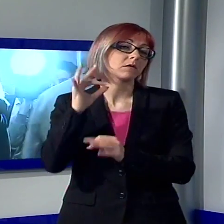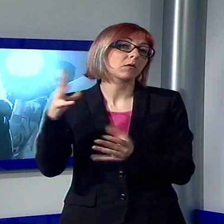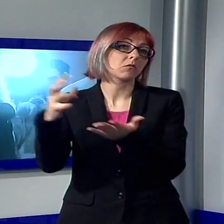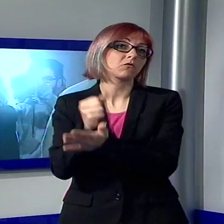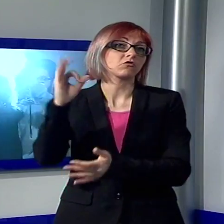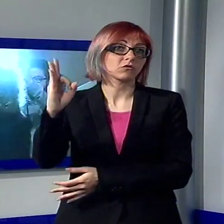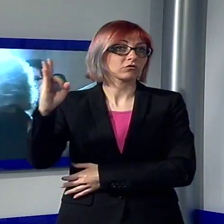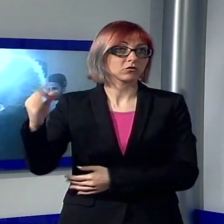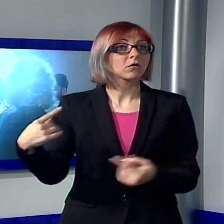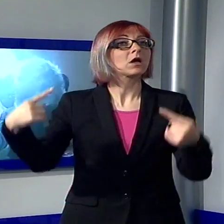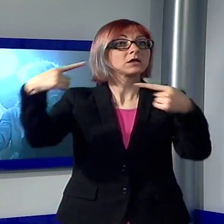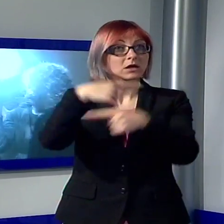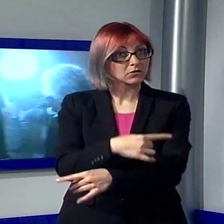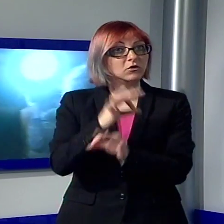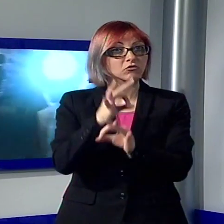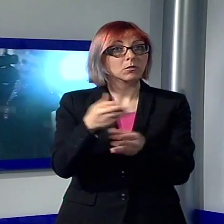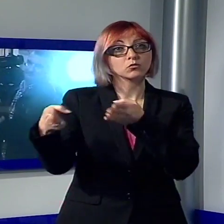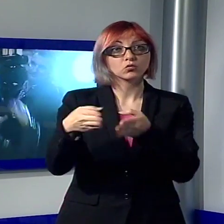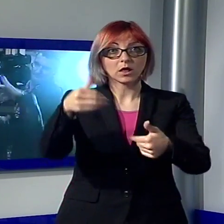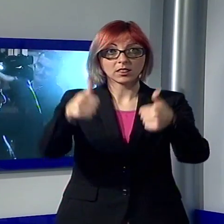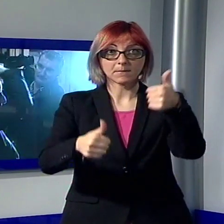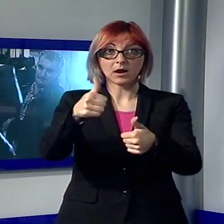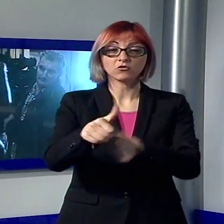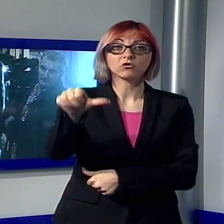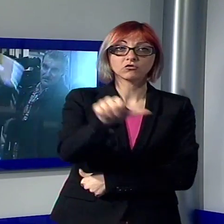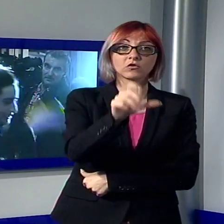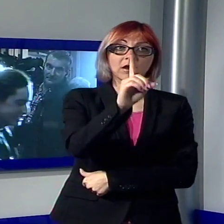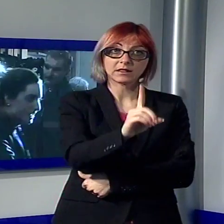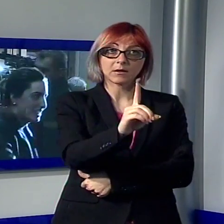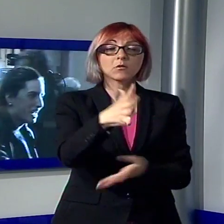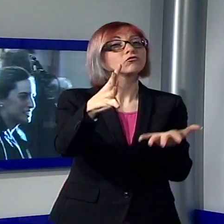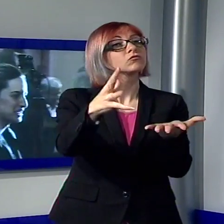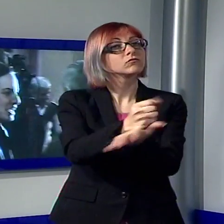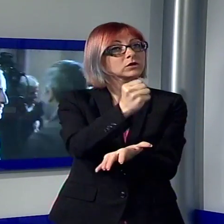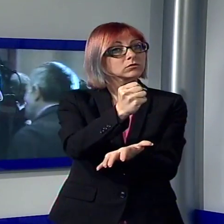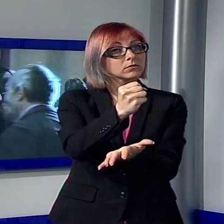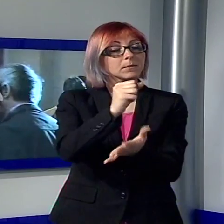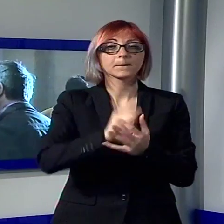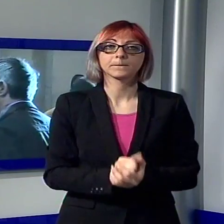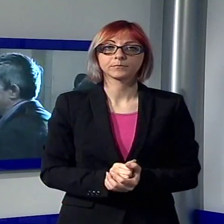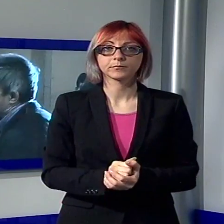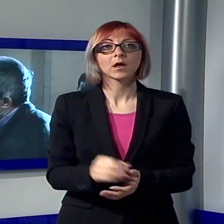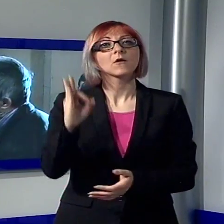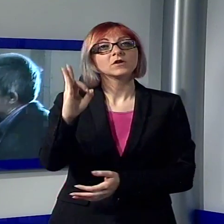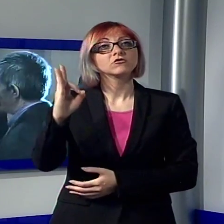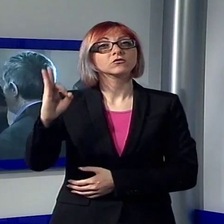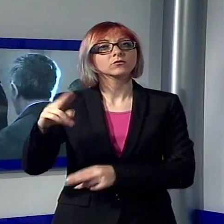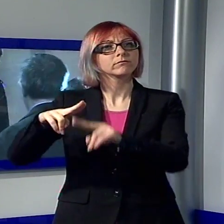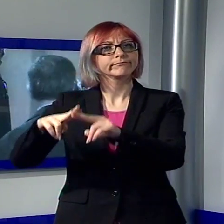punti. E invece al ballottaggio la D'Ambrosio ha messo a segno un vero e proprio exploit. Mentre Fagni ha più o meno mantenuto i propri voti,